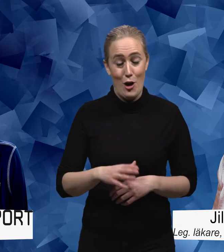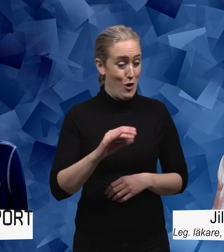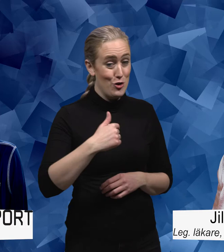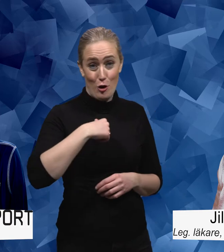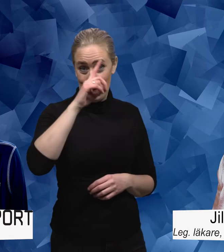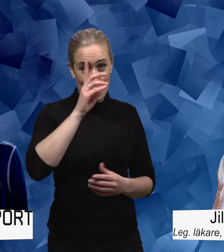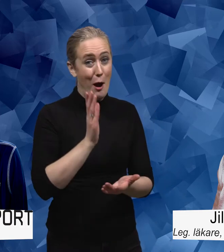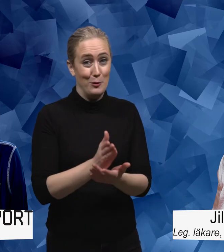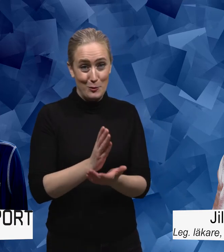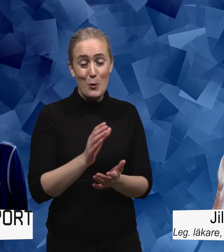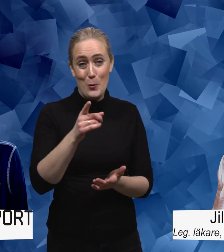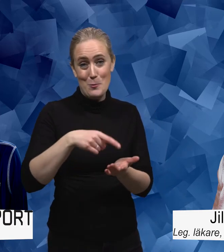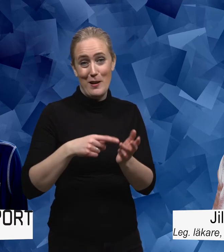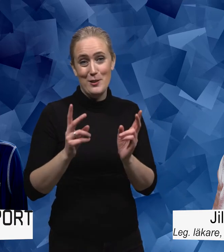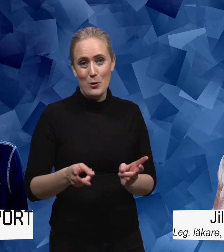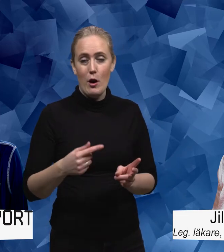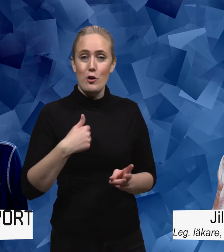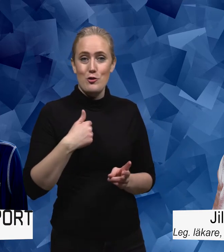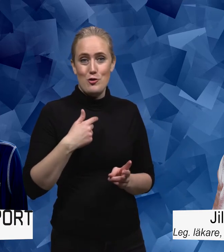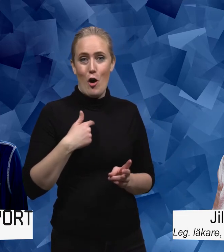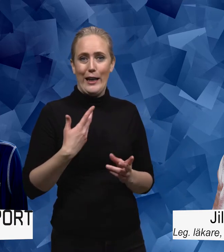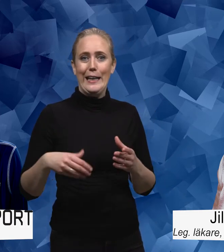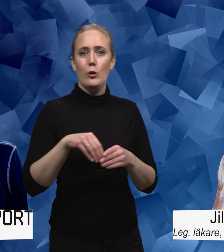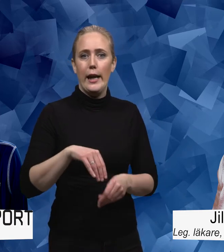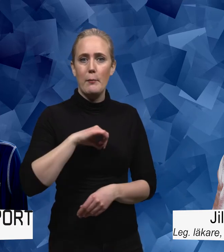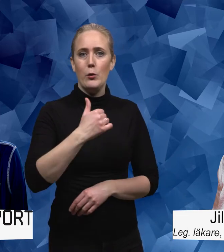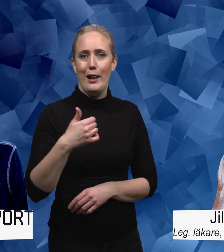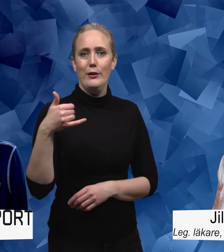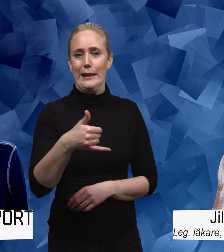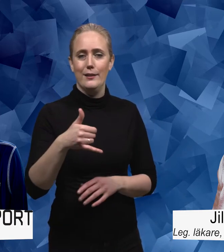precis hur du menar jag brukar säga att jag har inkluderat mig själv på friskis och svettis